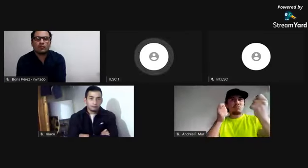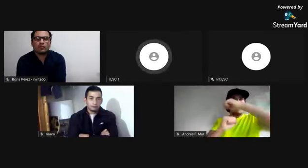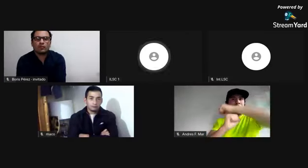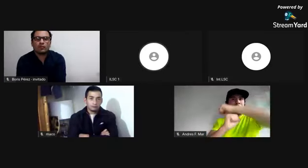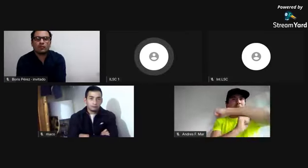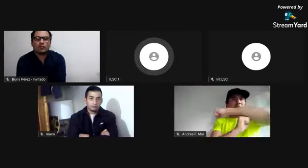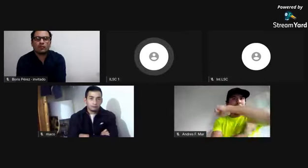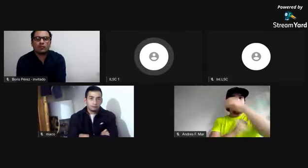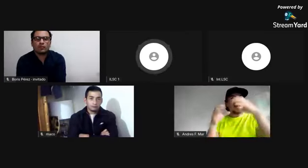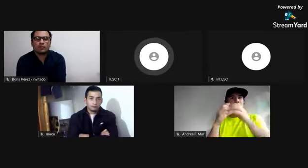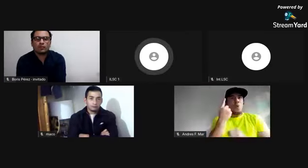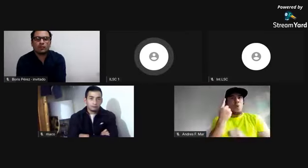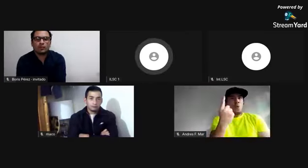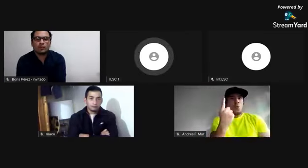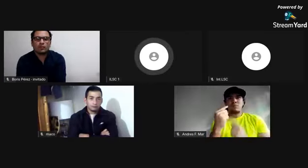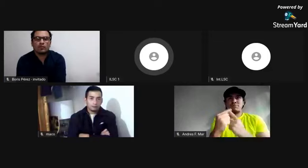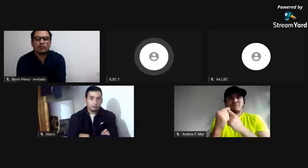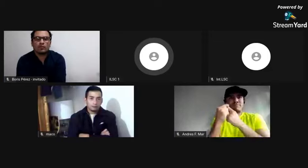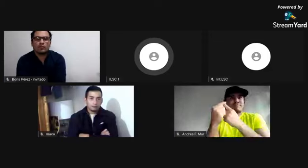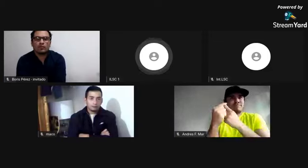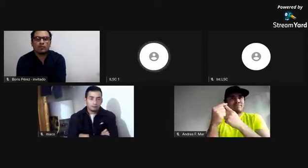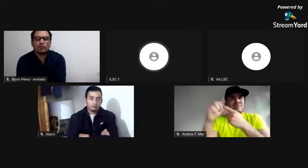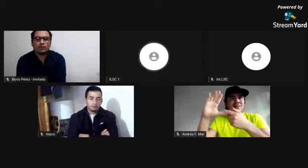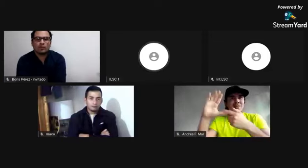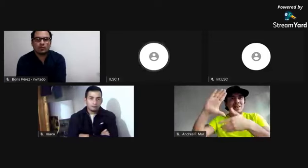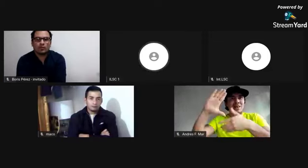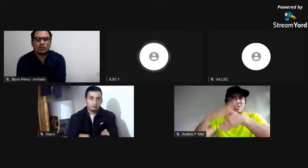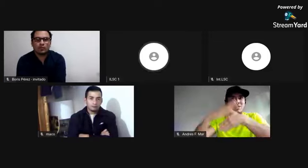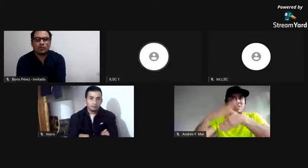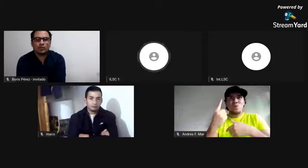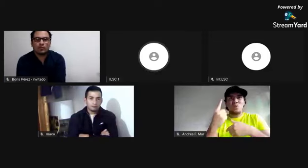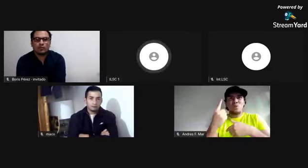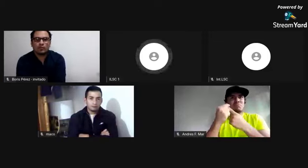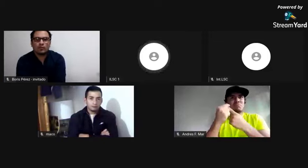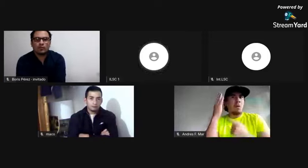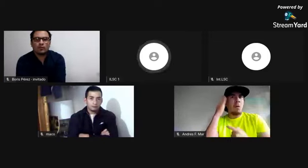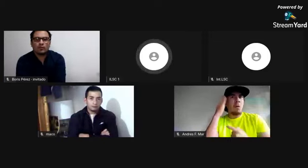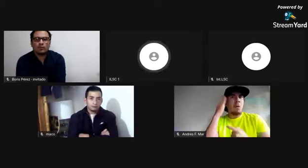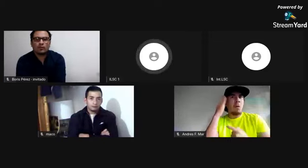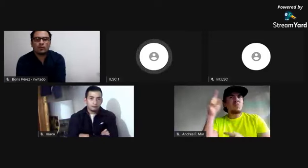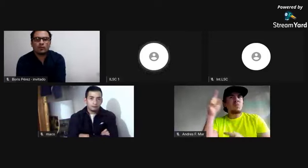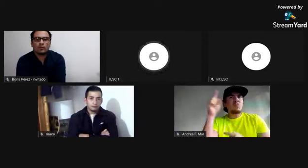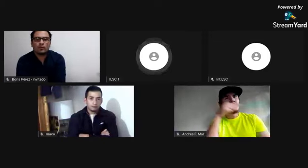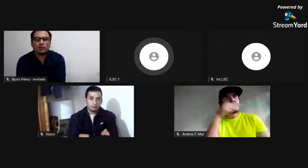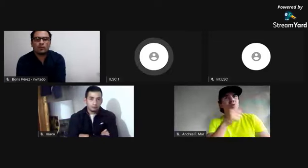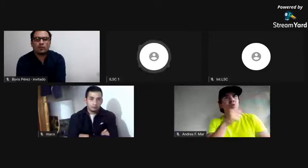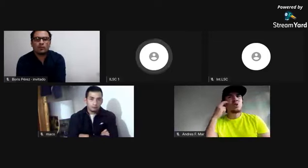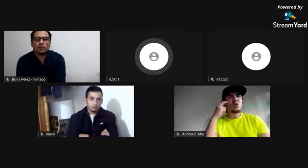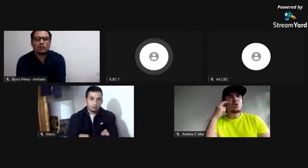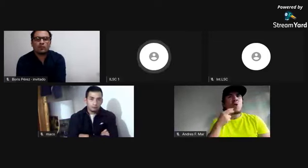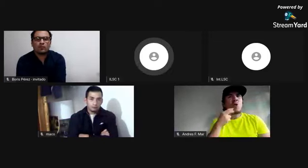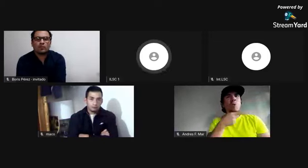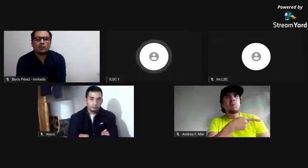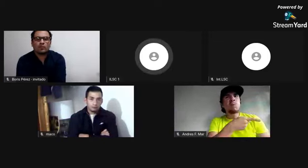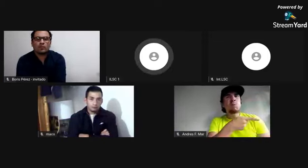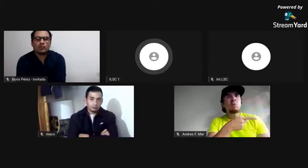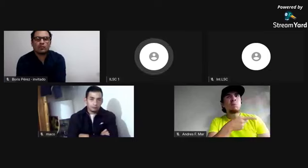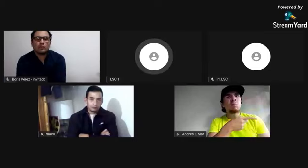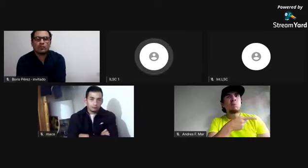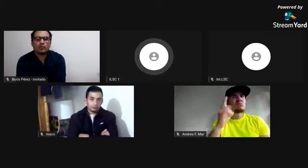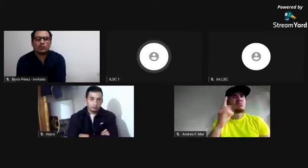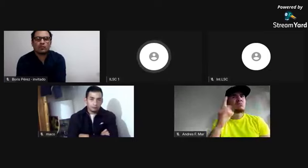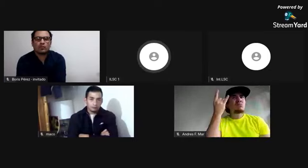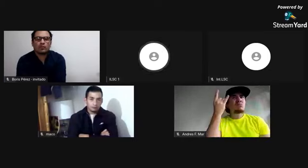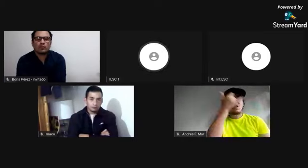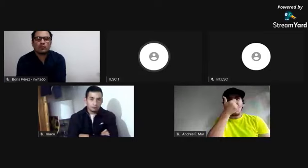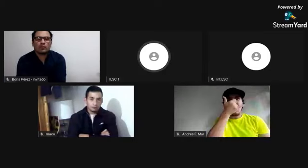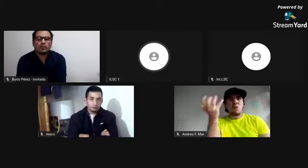Chocó, pero luego hablabas de este personaje ilustre, Bionco, en donde decías que él